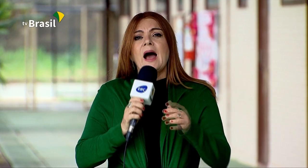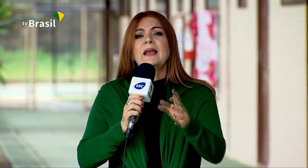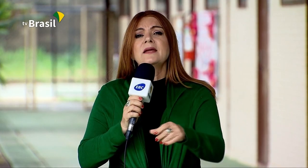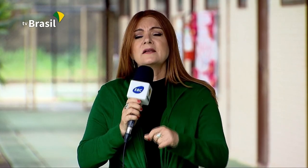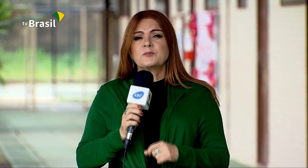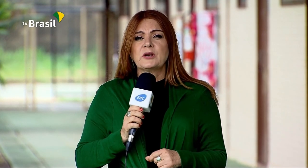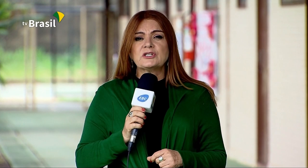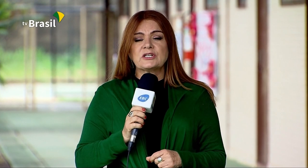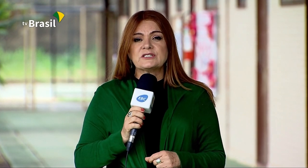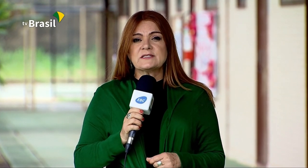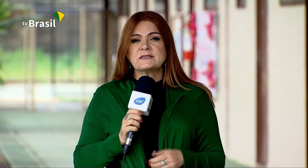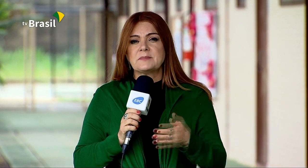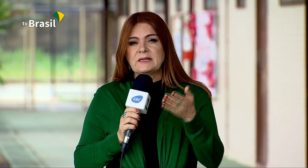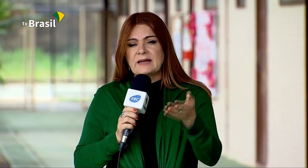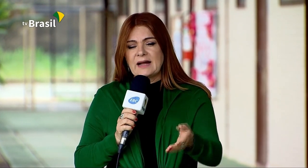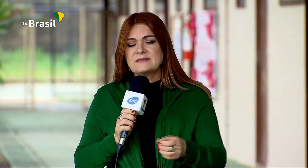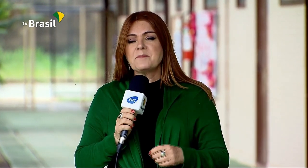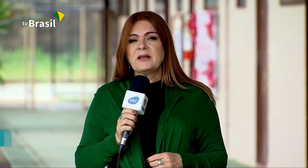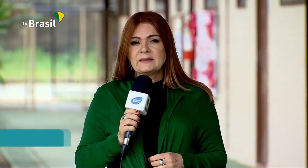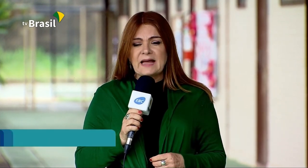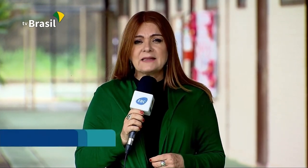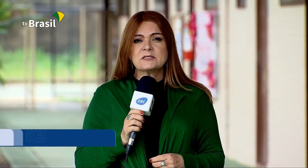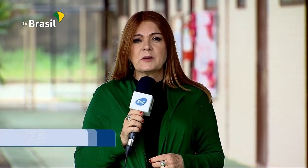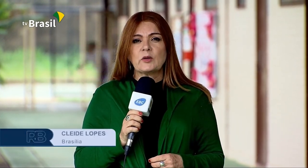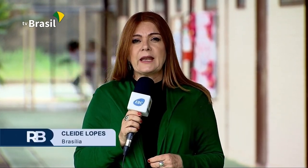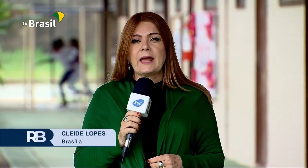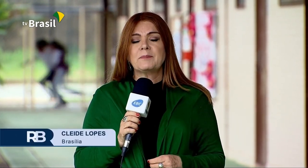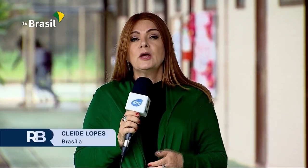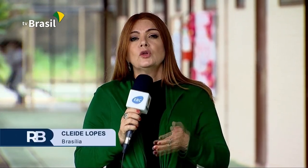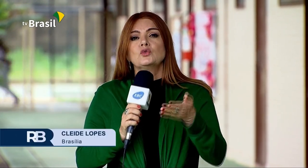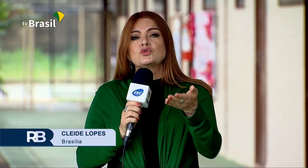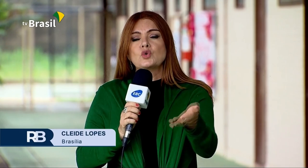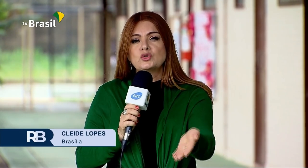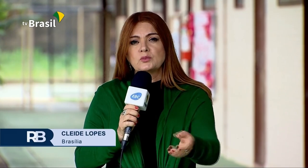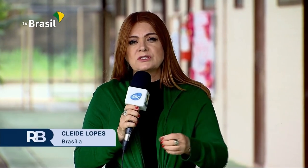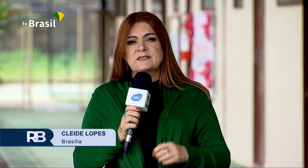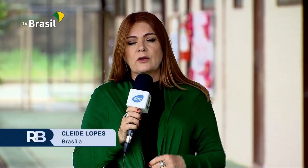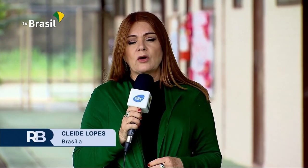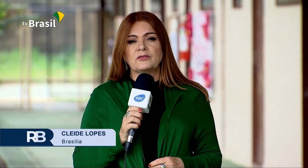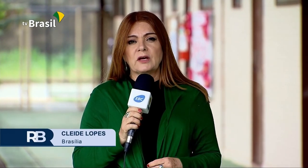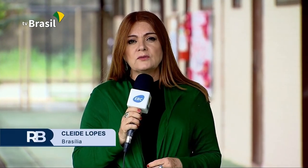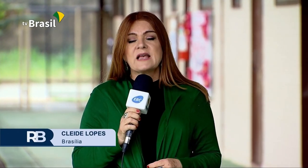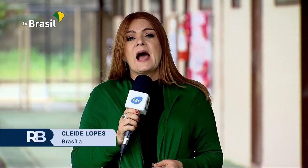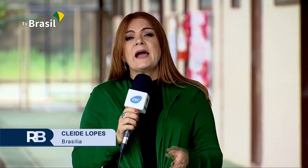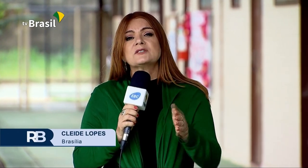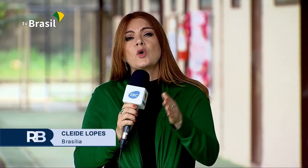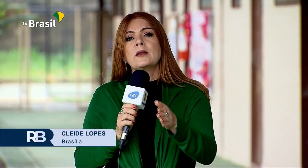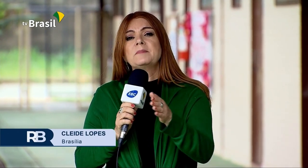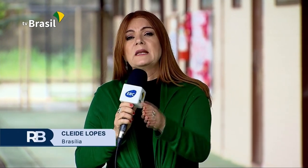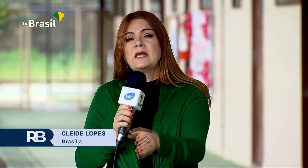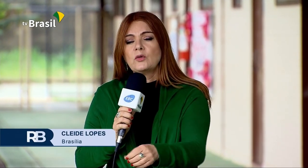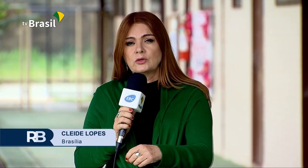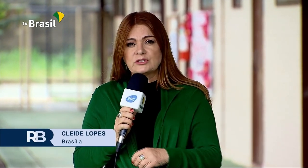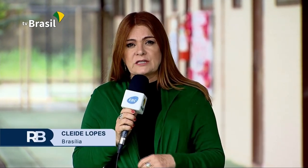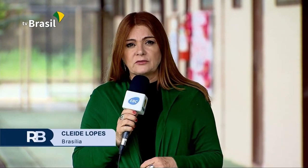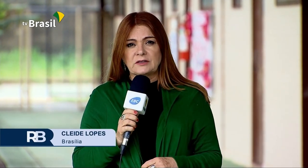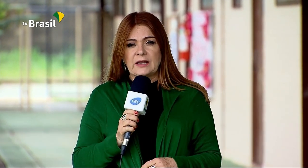Além das políticas de acessibilidade implantadas pelo Inep nos últimos 19 anos, a escola bilíngue do Distrito Federal,